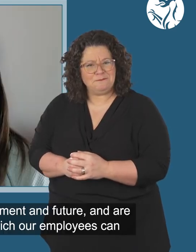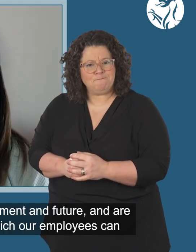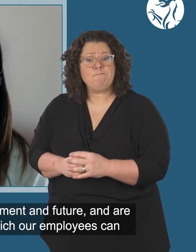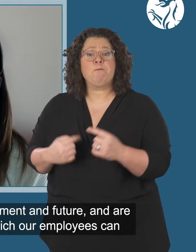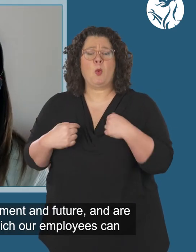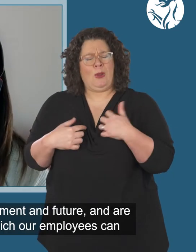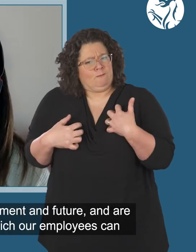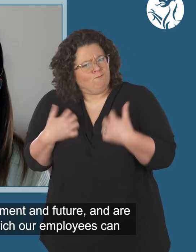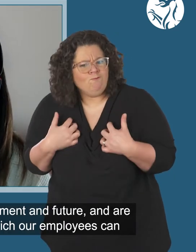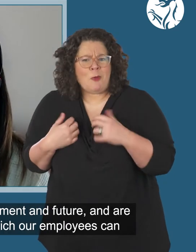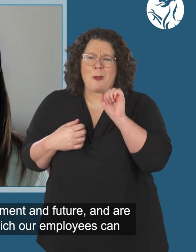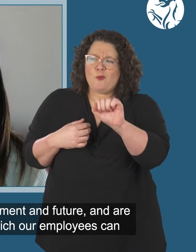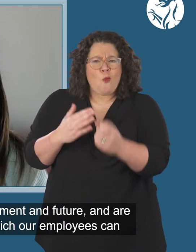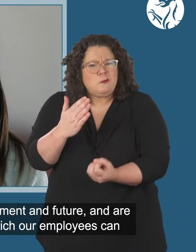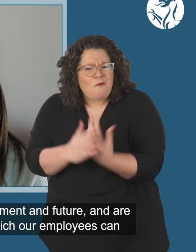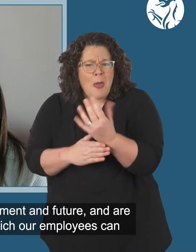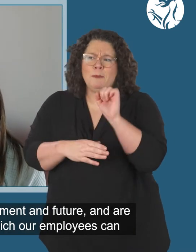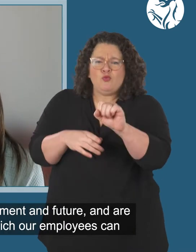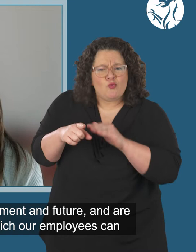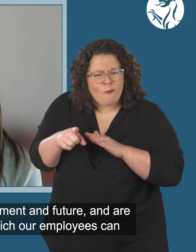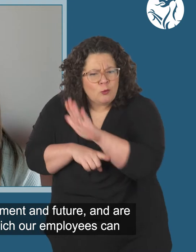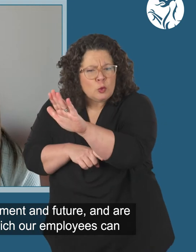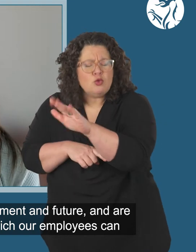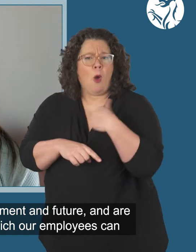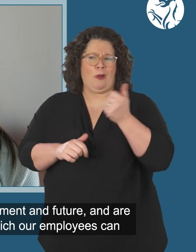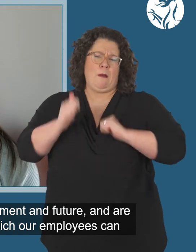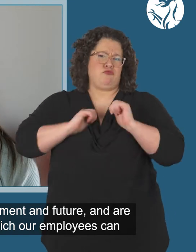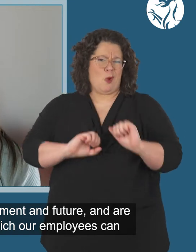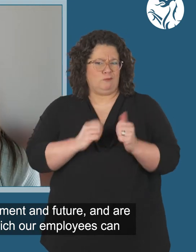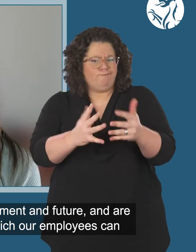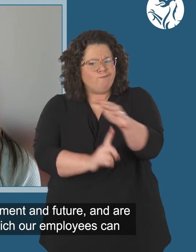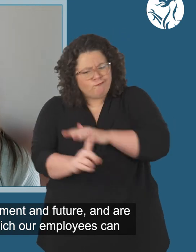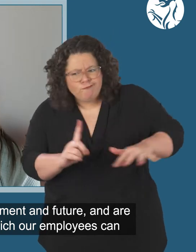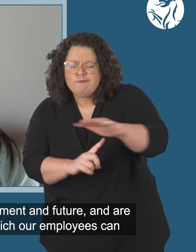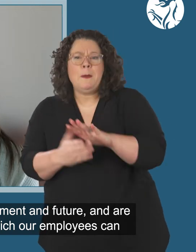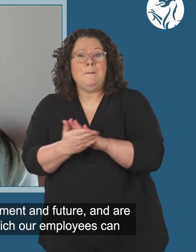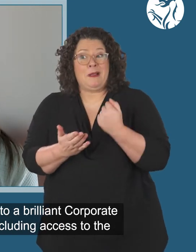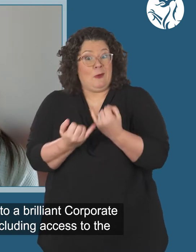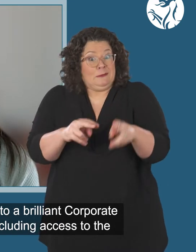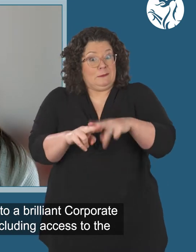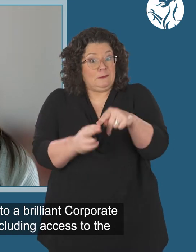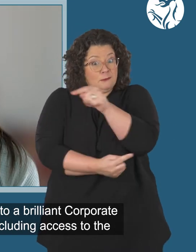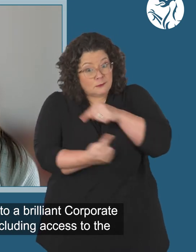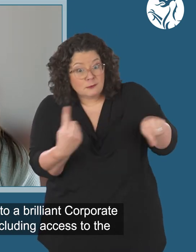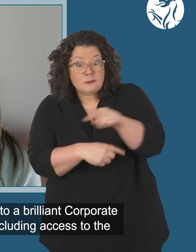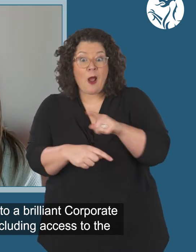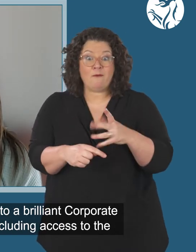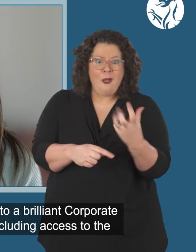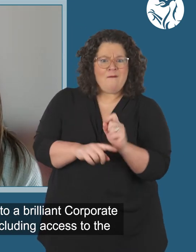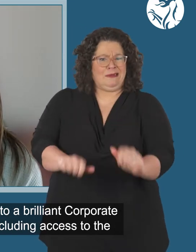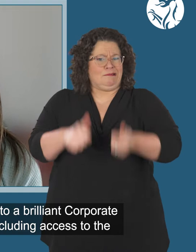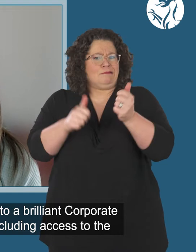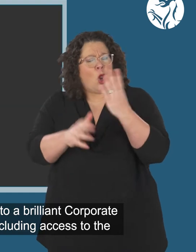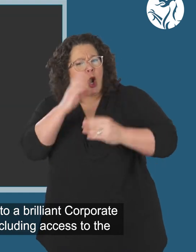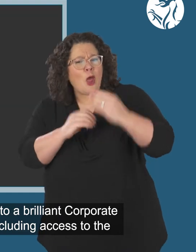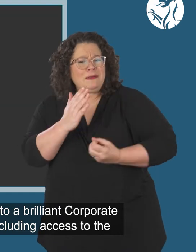We're passionate about your development and future and are proud to offer an environment in which our employees can develop and thrive through access